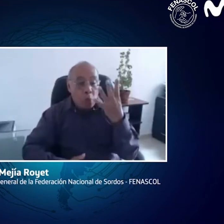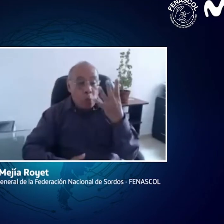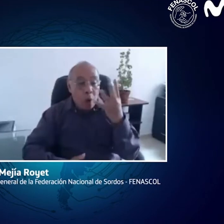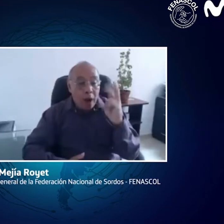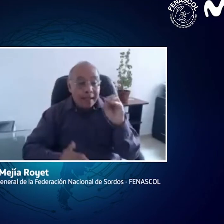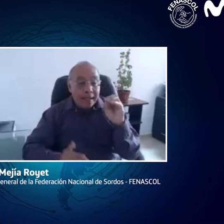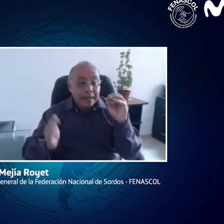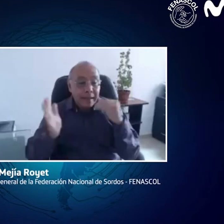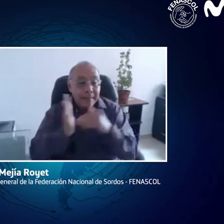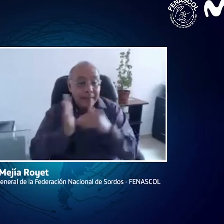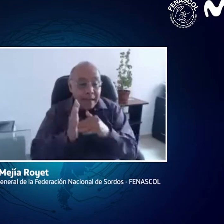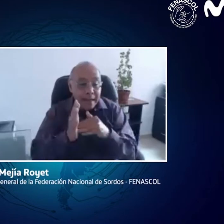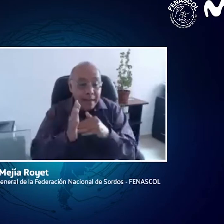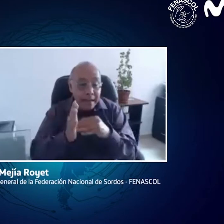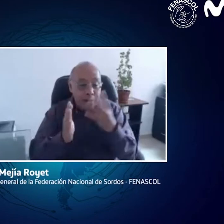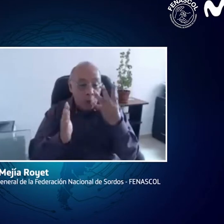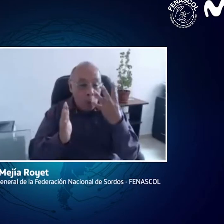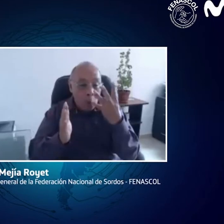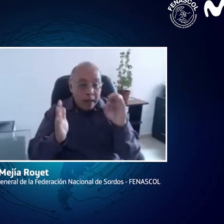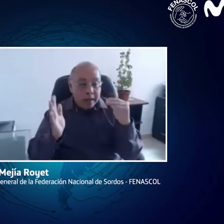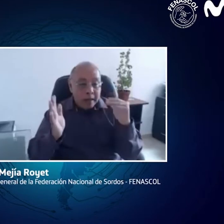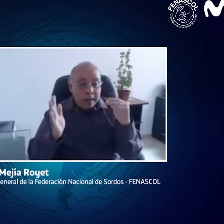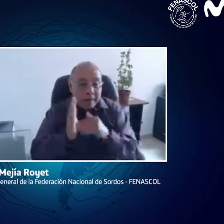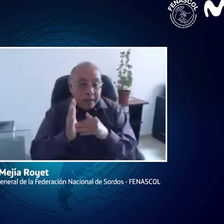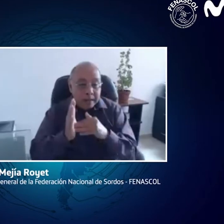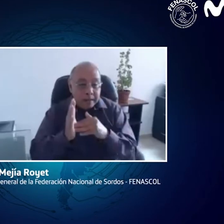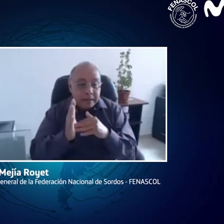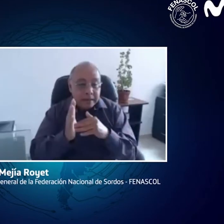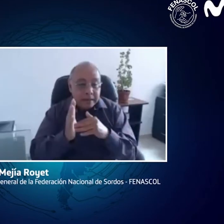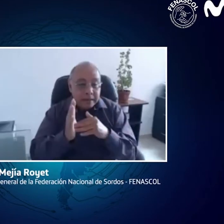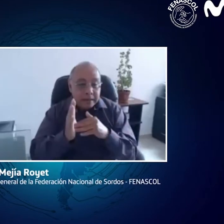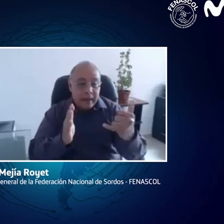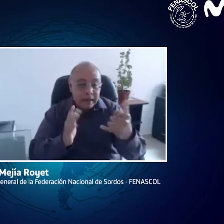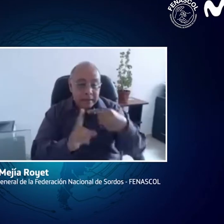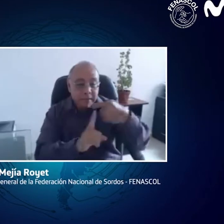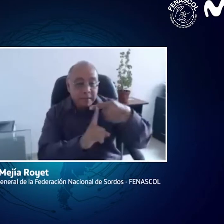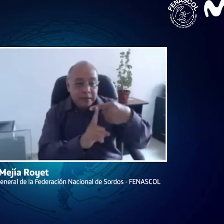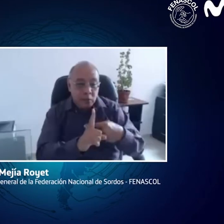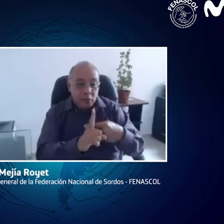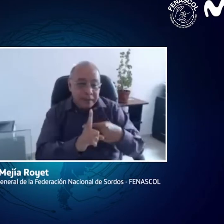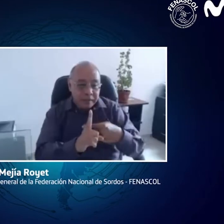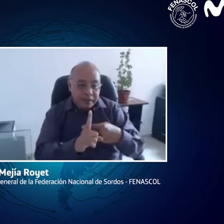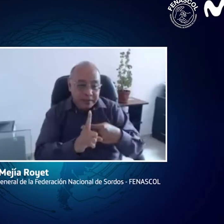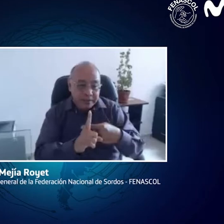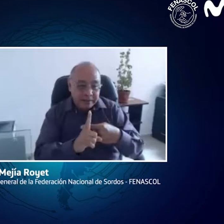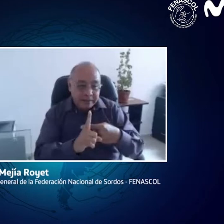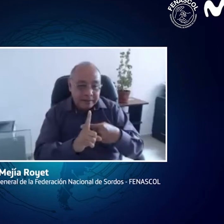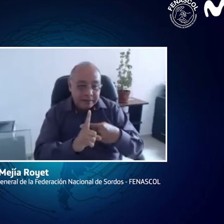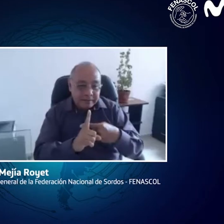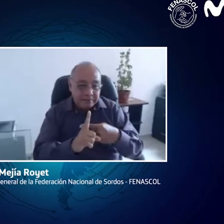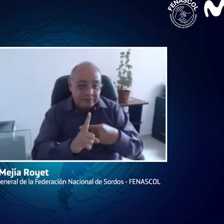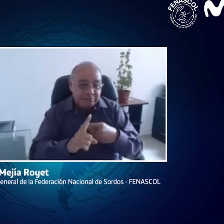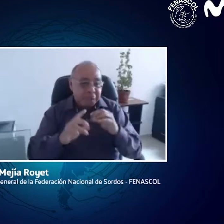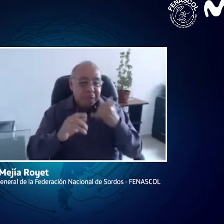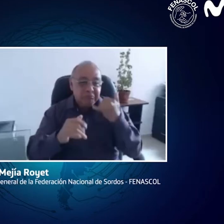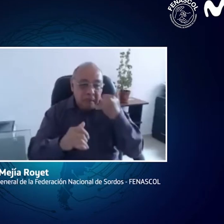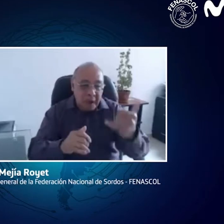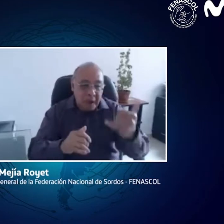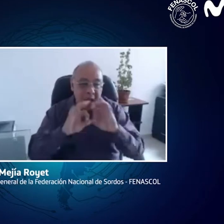Tenemos en el mes alrededor de 40.000 interacciones de usuarios llamando a